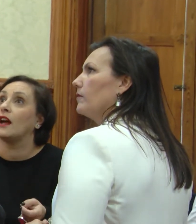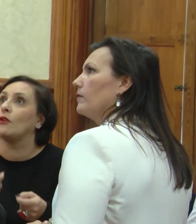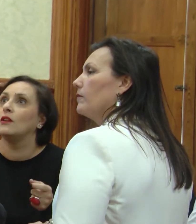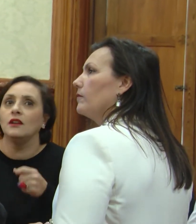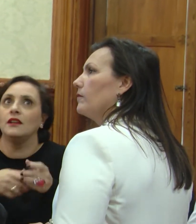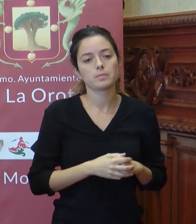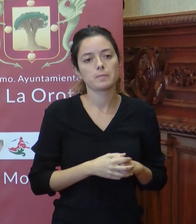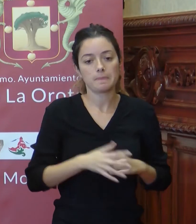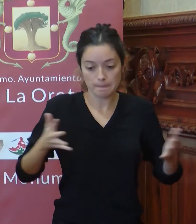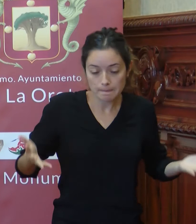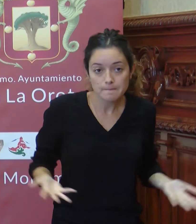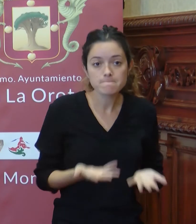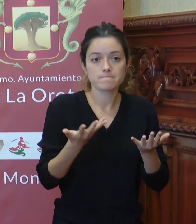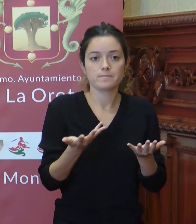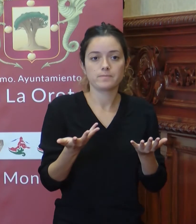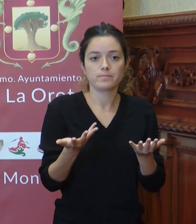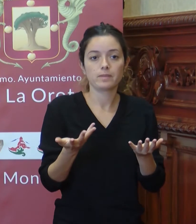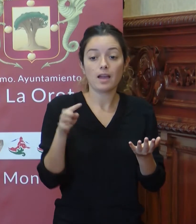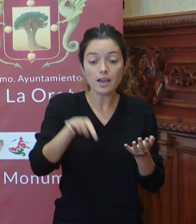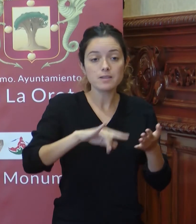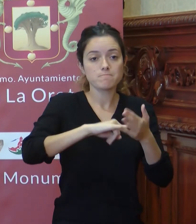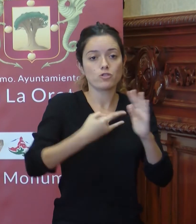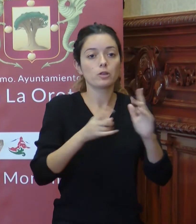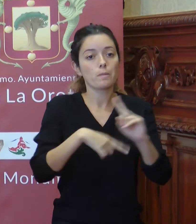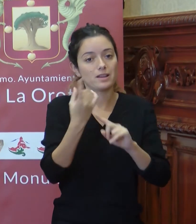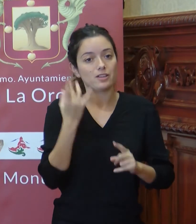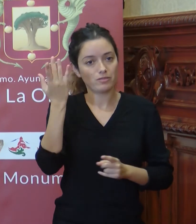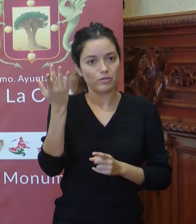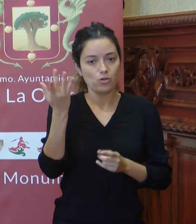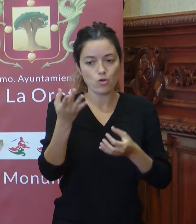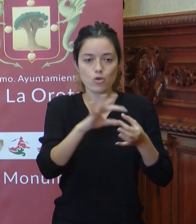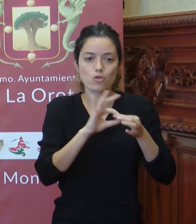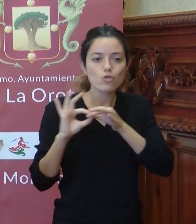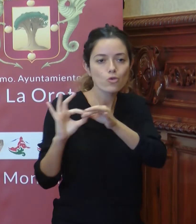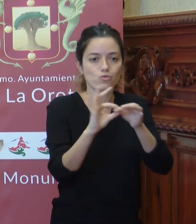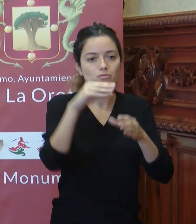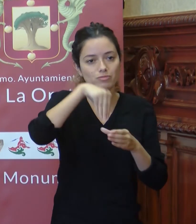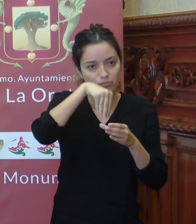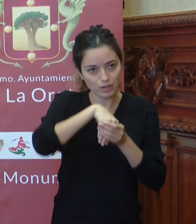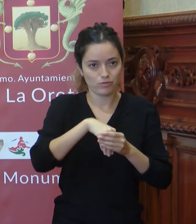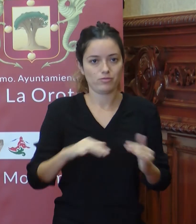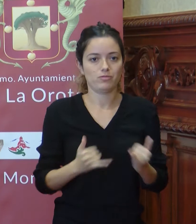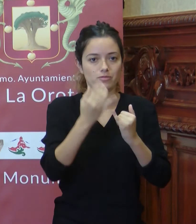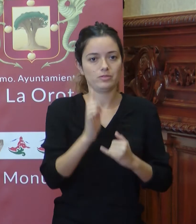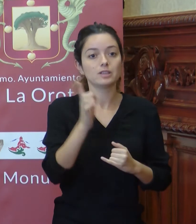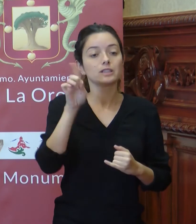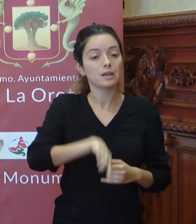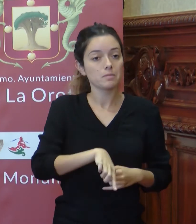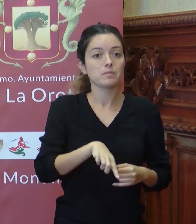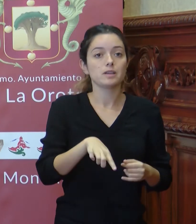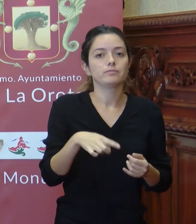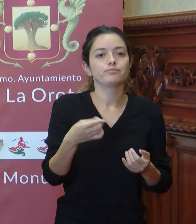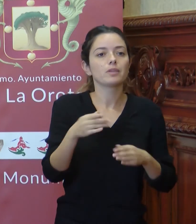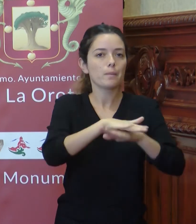Impulsar, promover y ejecutar proyectos e iniciativas conjuntas en el norte de la isla. Actuar como interlocutores con otras